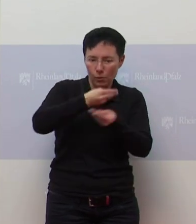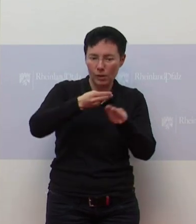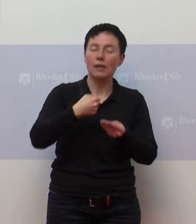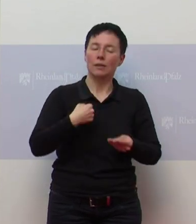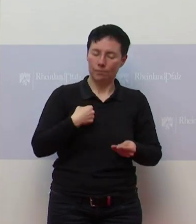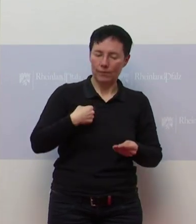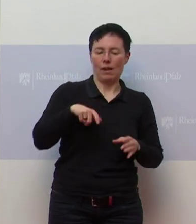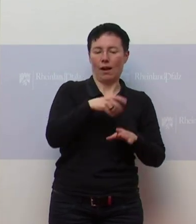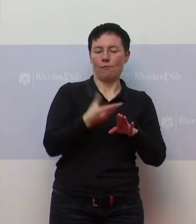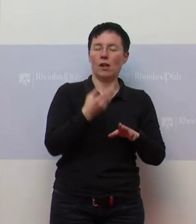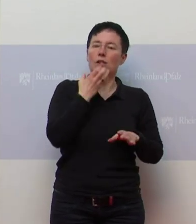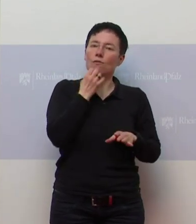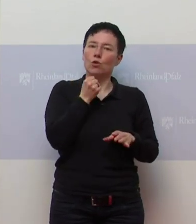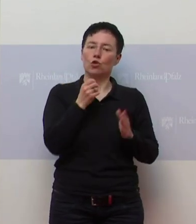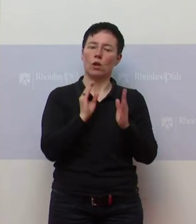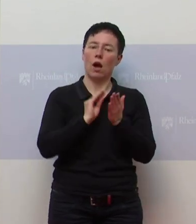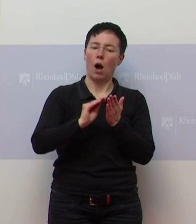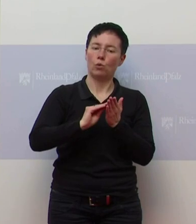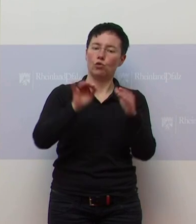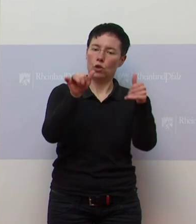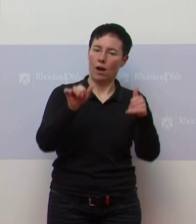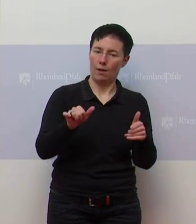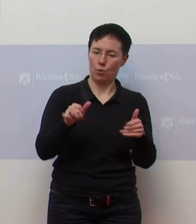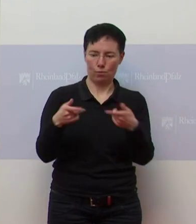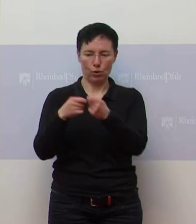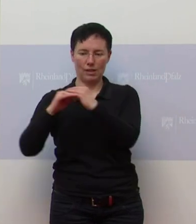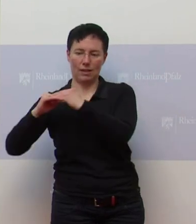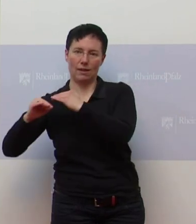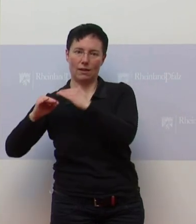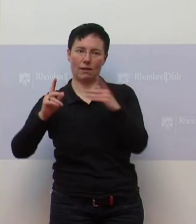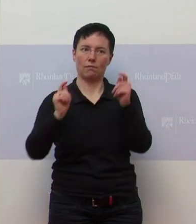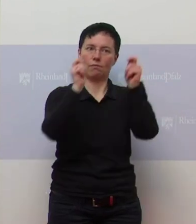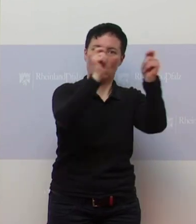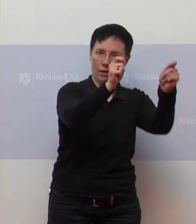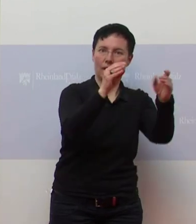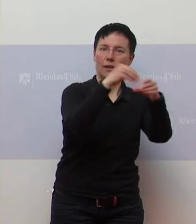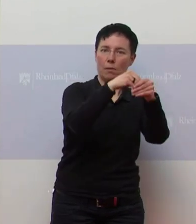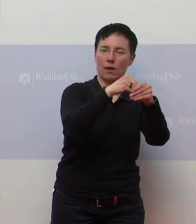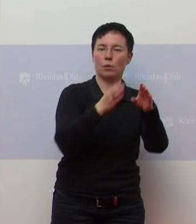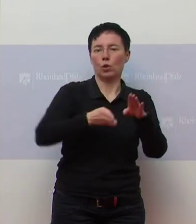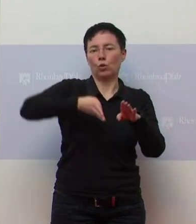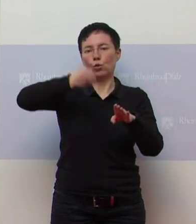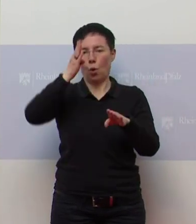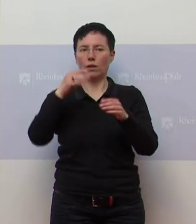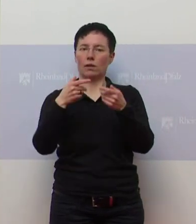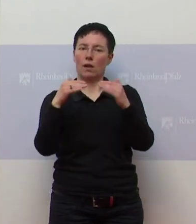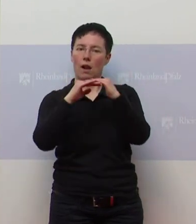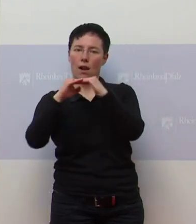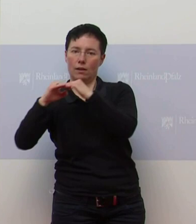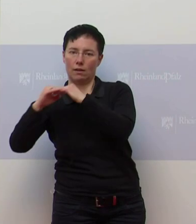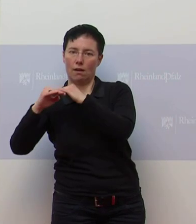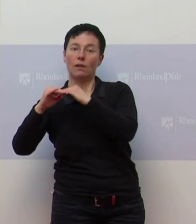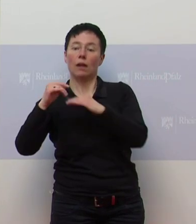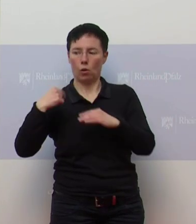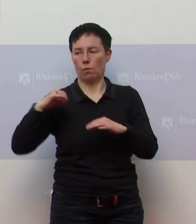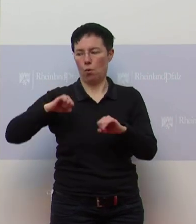uns anschließen an die gemeinsame Ausschreibung durch die Länder des Dataportverbundes, das sind die Nordländer. Wir haben die Möglichkeit, da